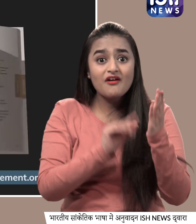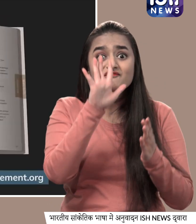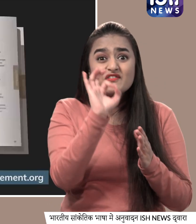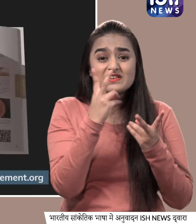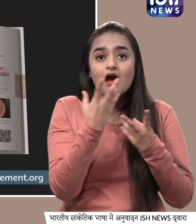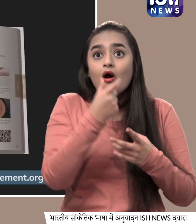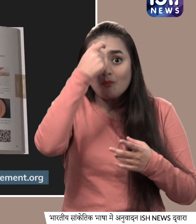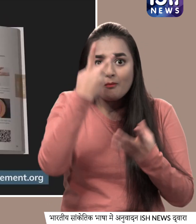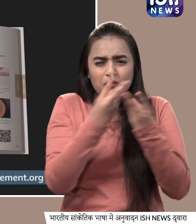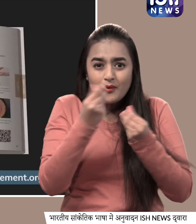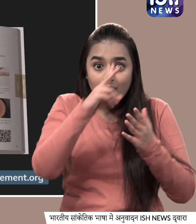रेसिपीज दी हैं इसमें जो